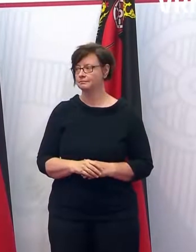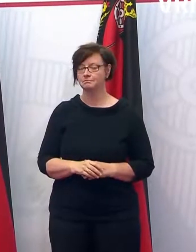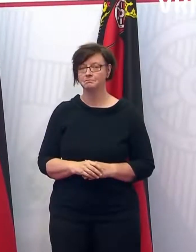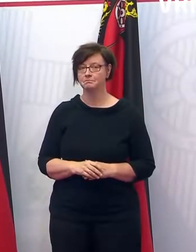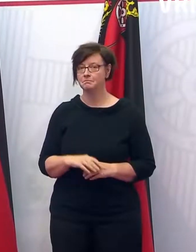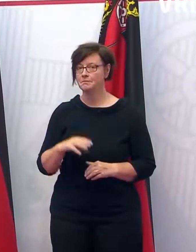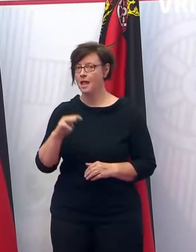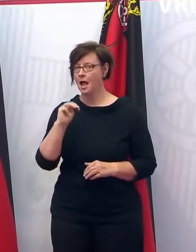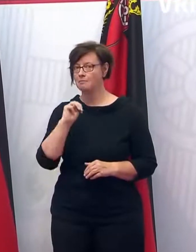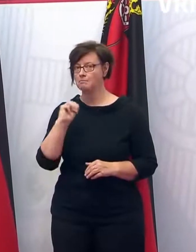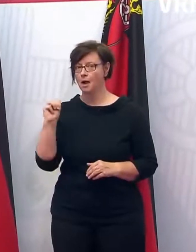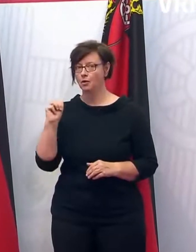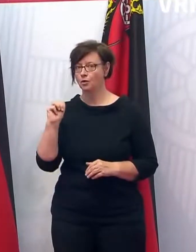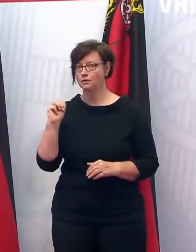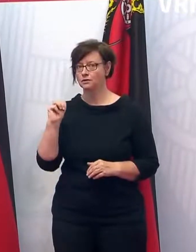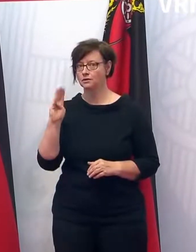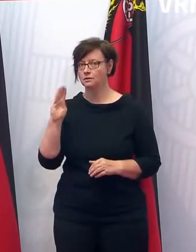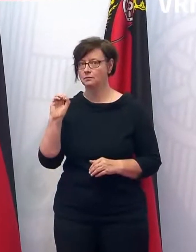Markus Wolf.